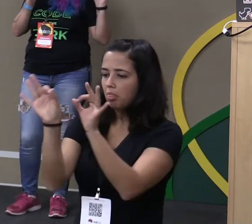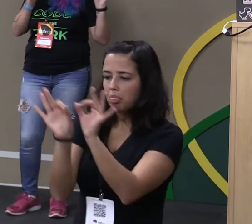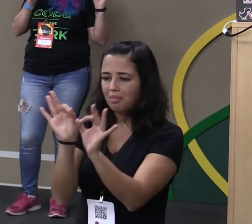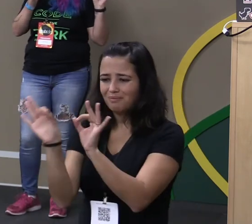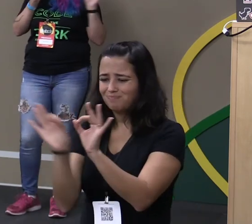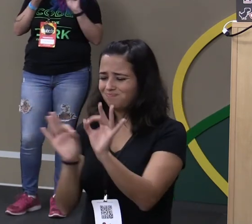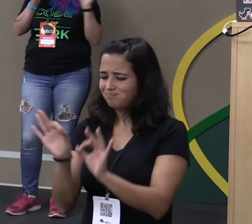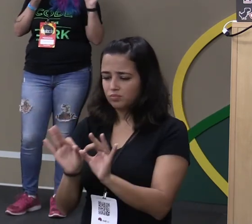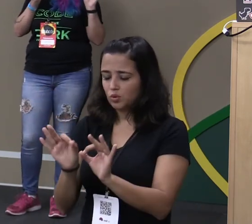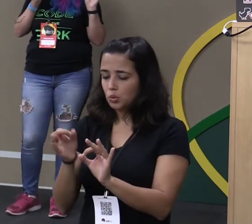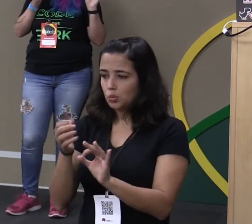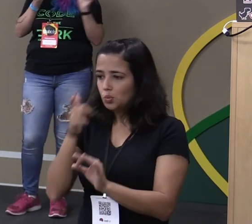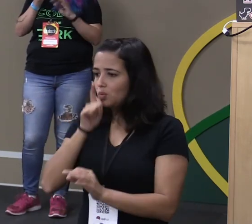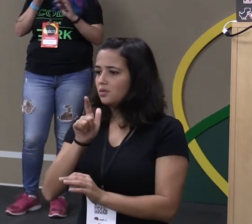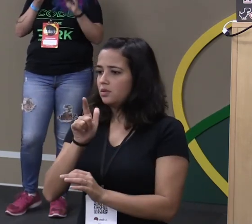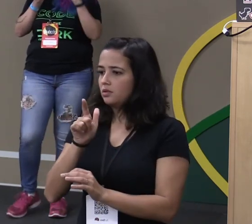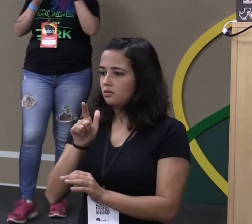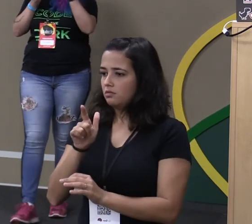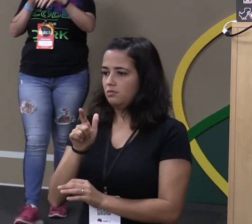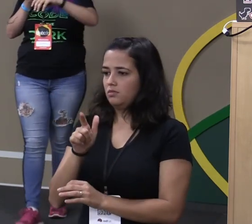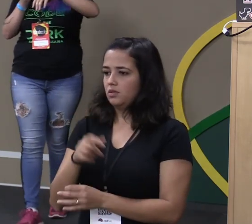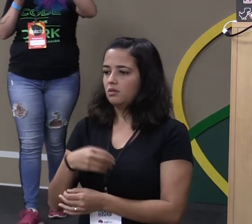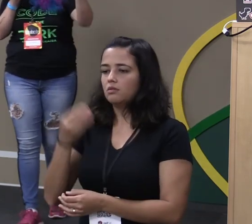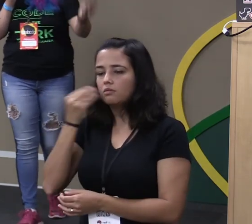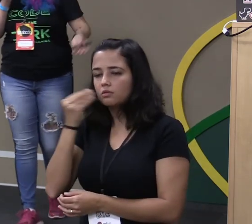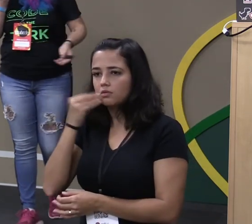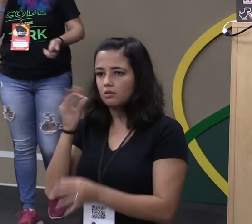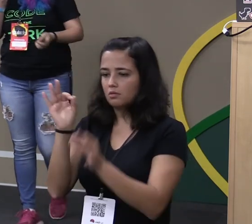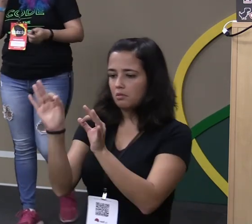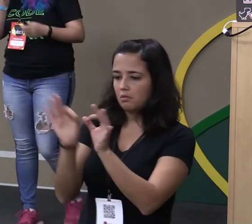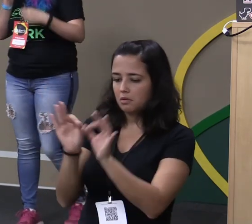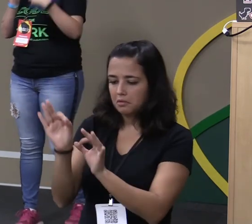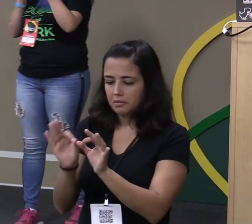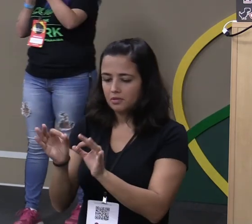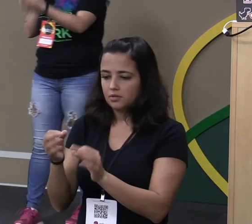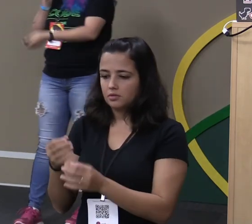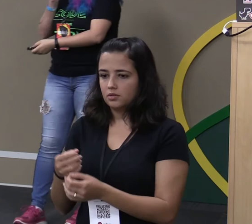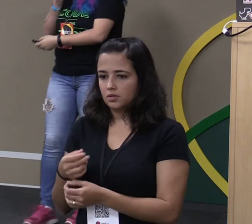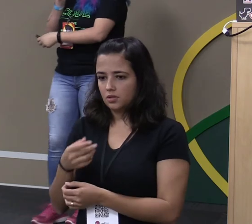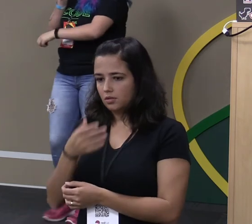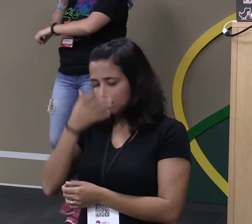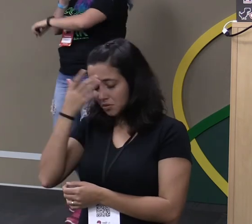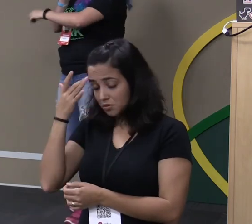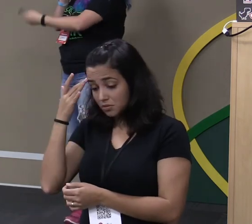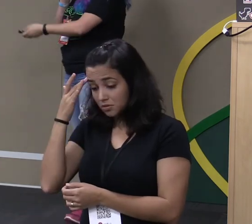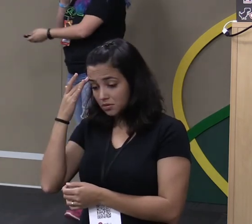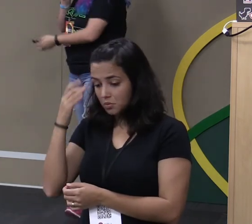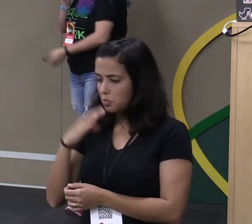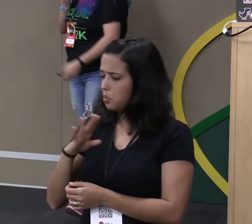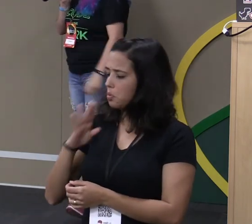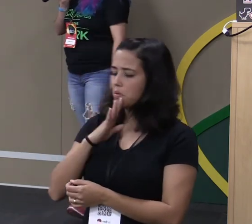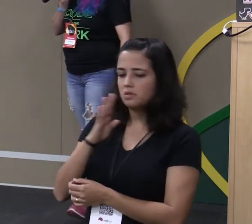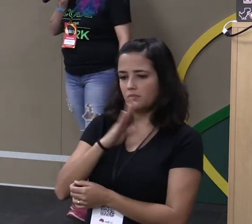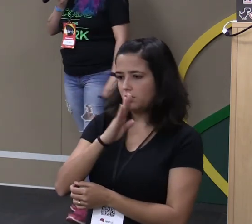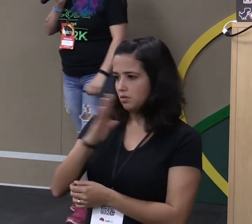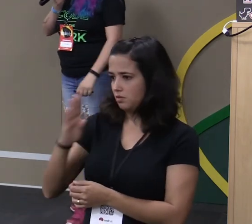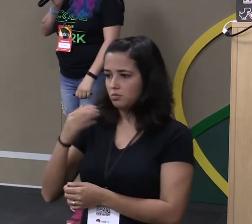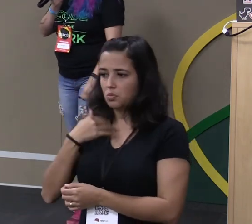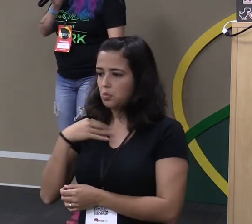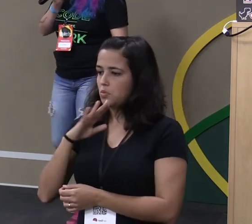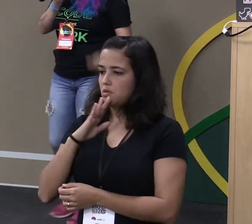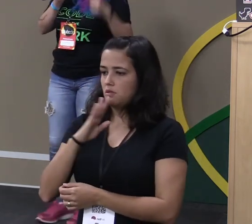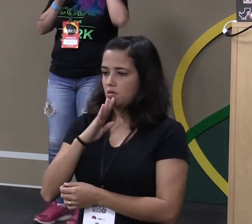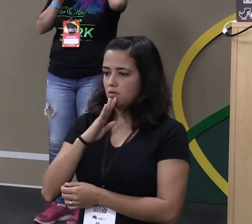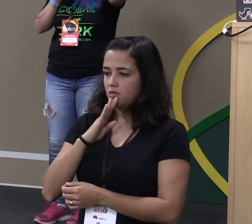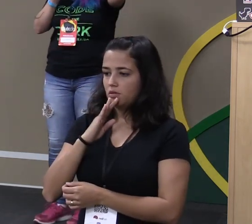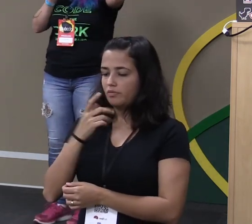não consegui sim eu estava tipo num hackathon que a galera tinha passado não conhecia a biblioteca e